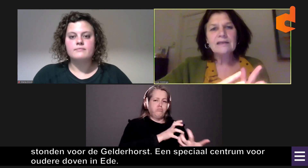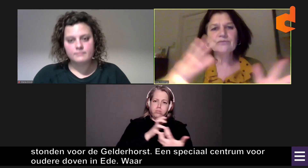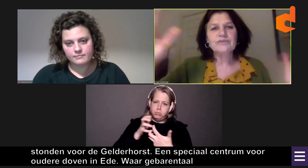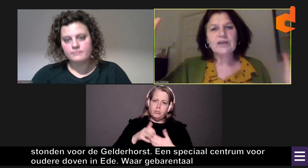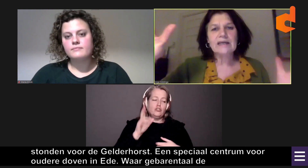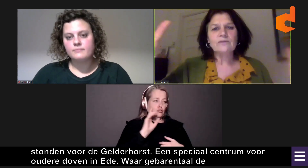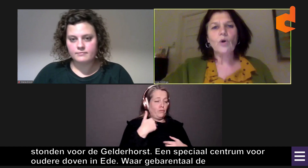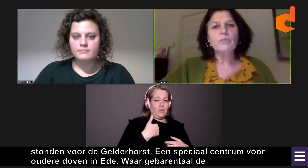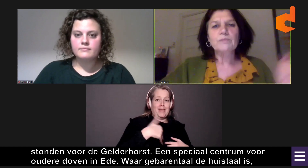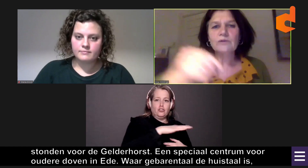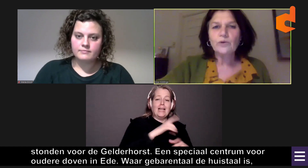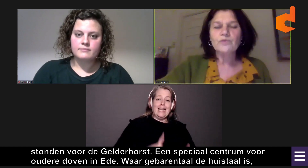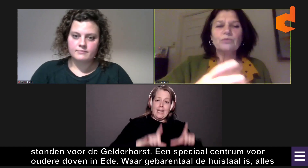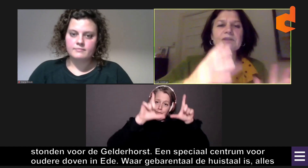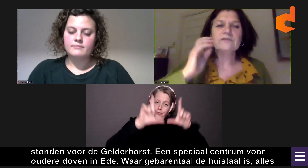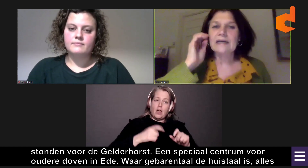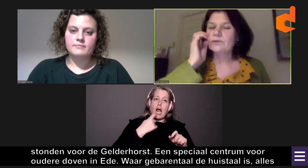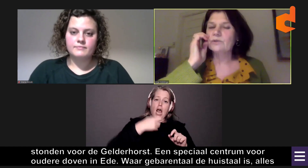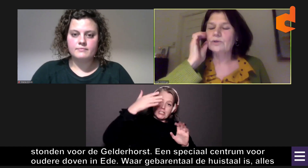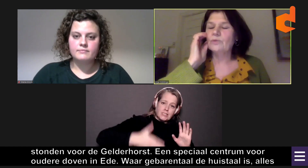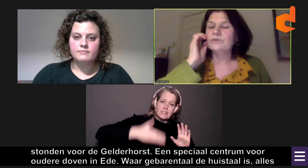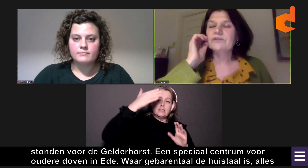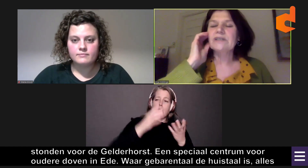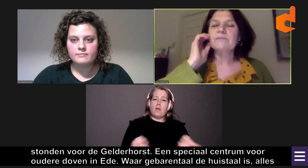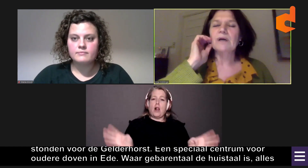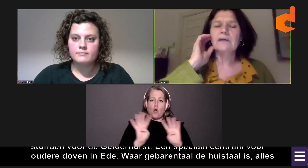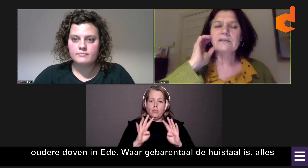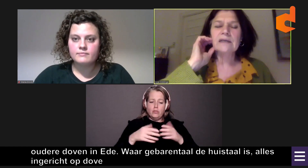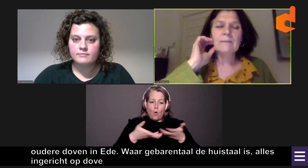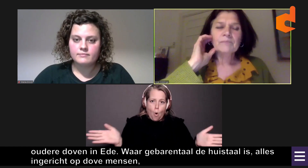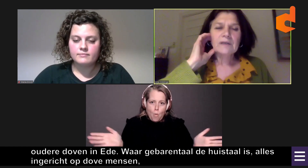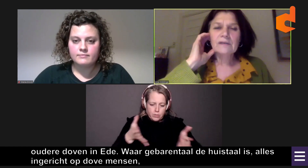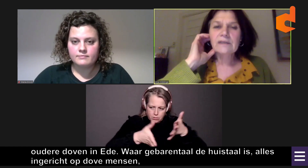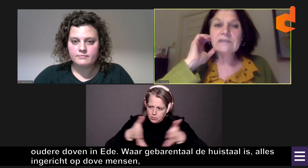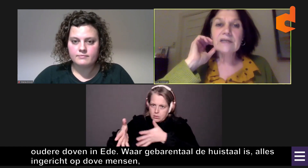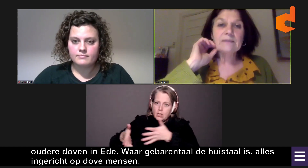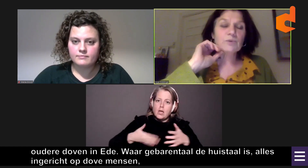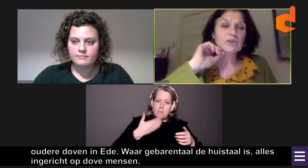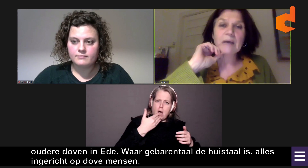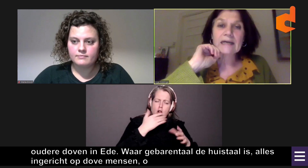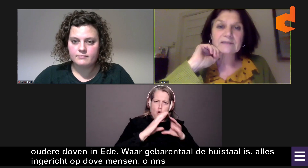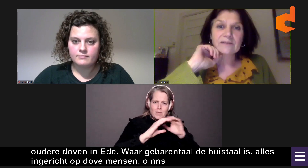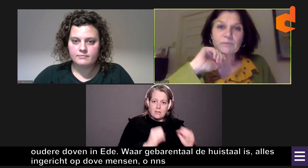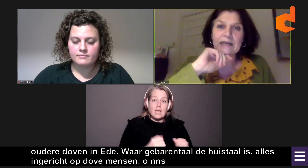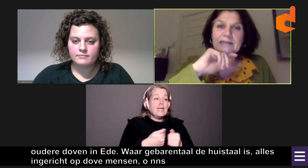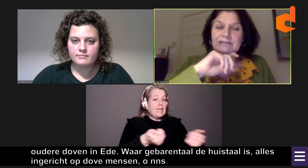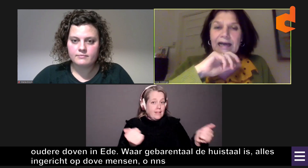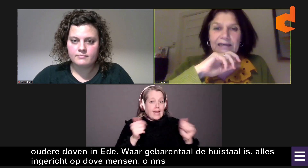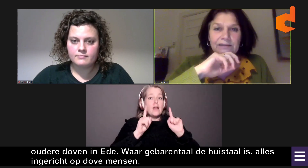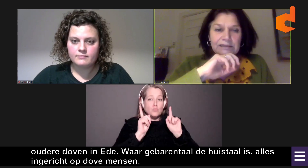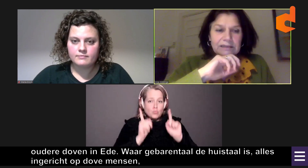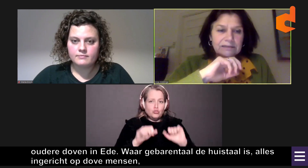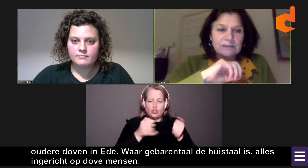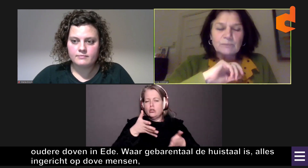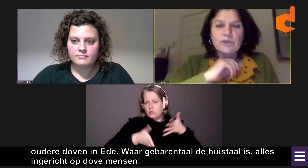liften en open balkons om met elkaar te kunnen communiceren makkelijk. Iedereen moet gebarentaal spreken